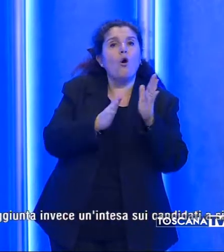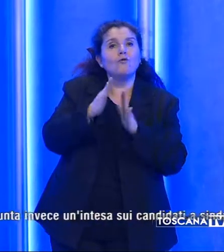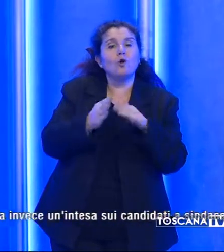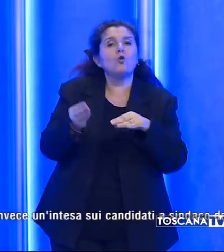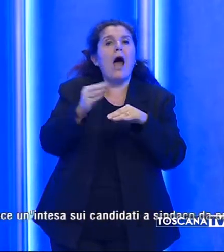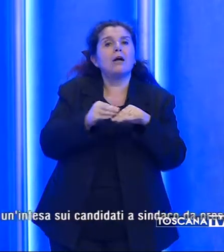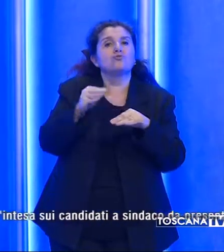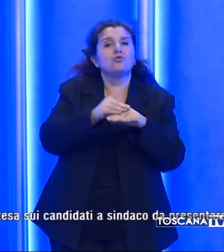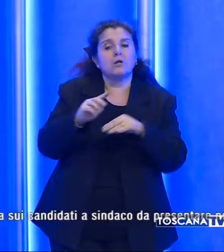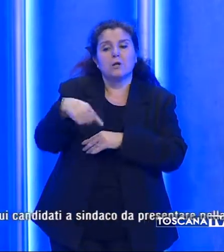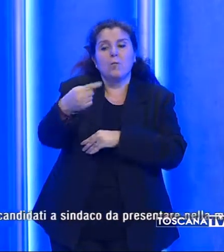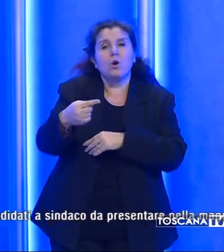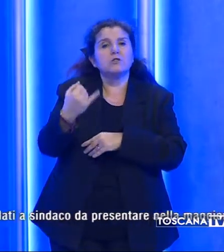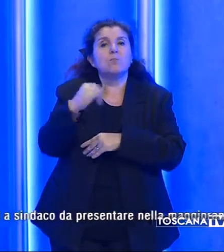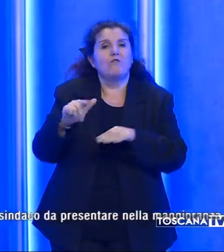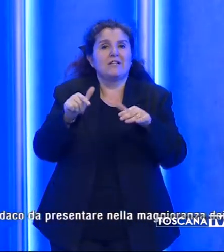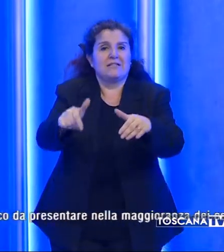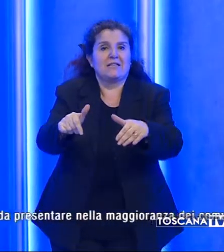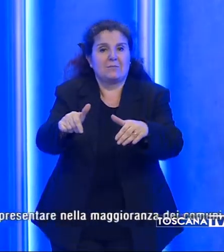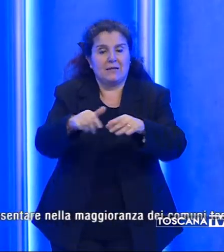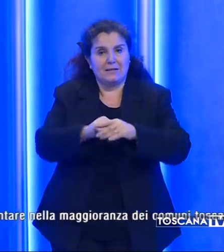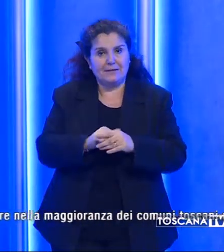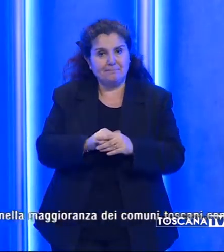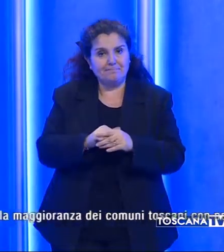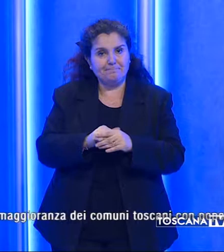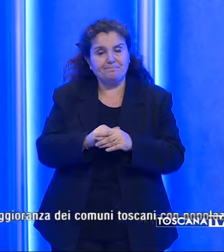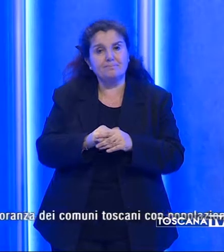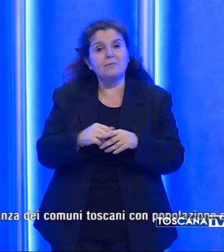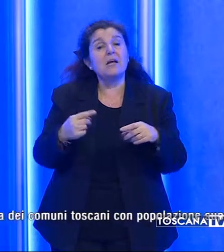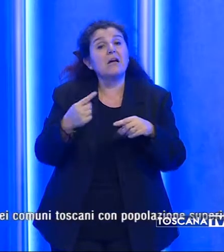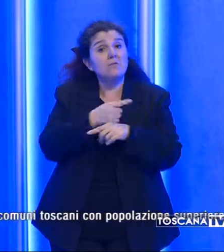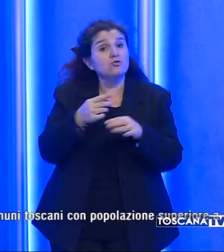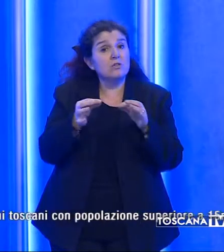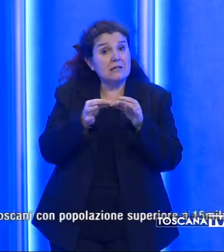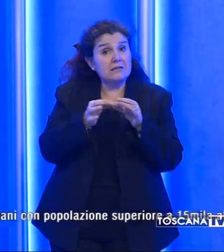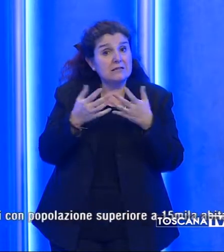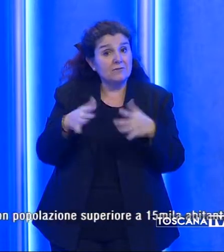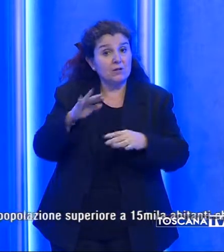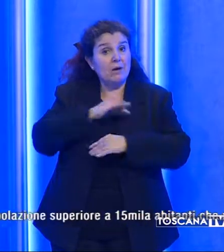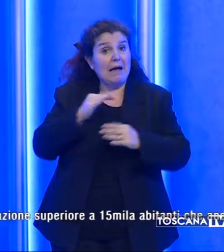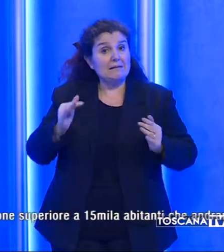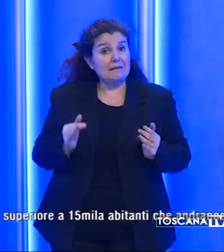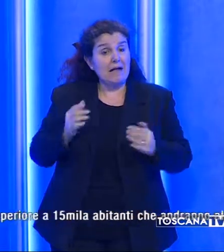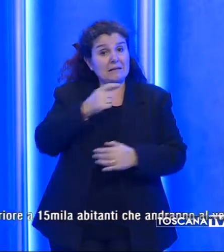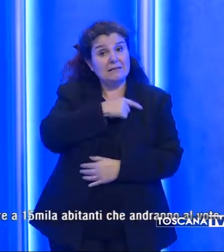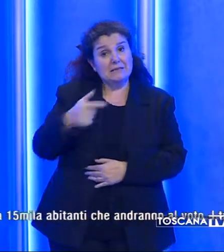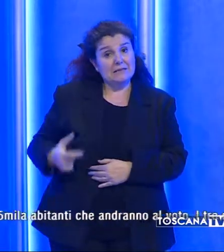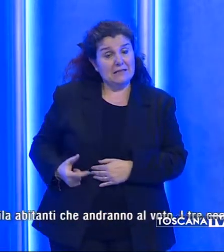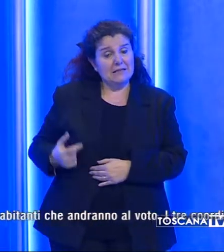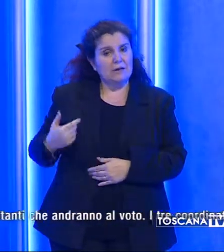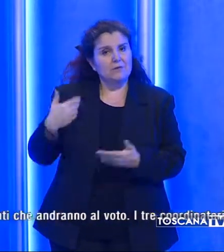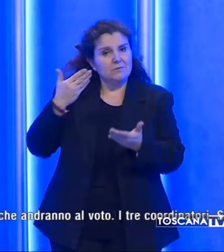aggiornato al prossimo fine settimana. Raggiunta invece un'intesa sui candidati a sindaco da